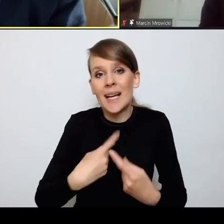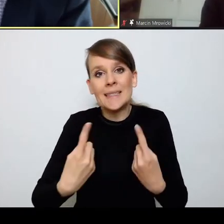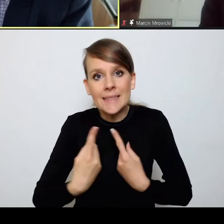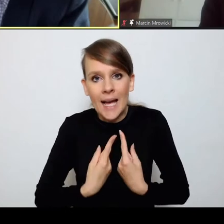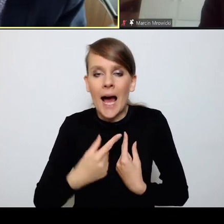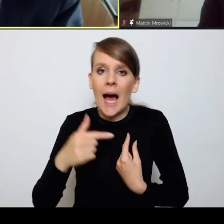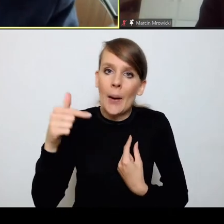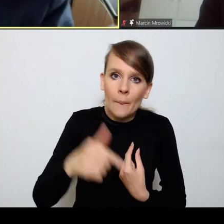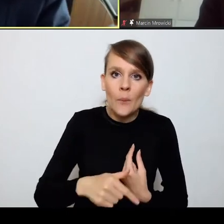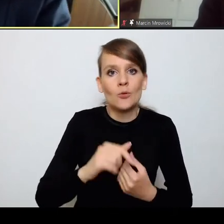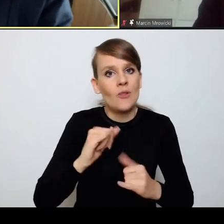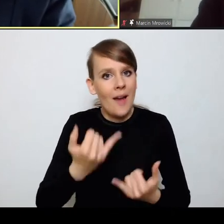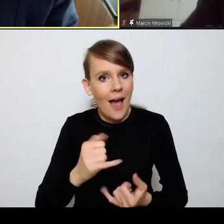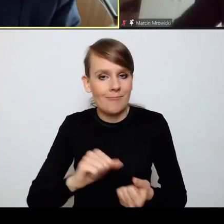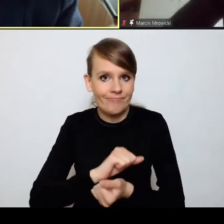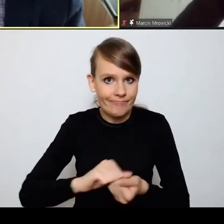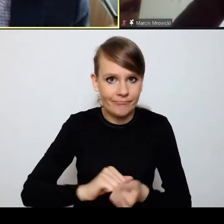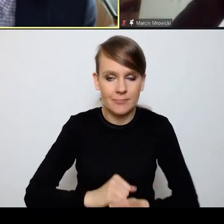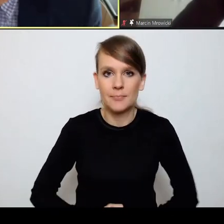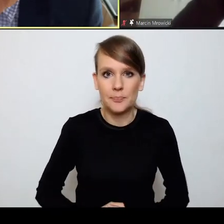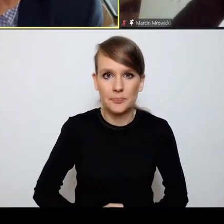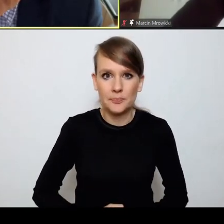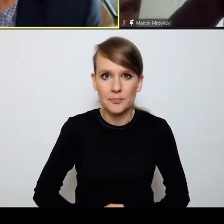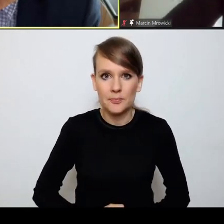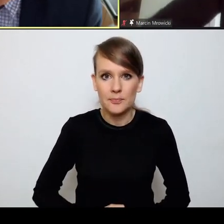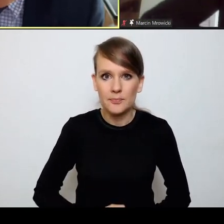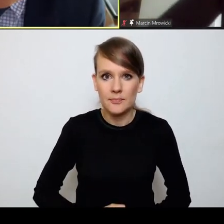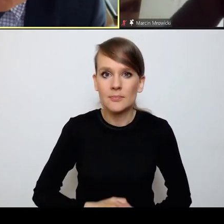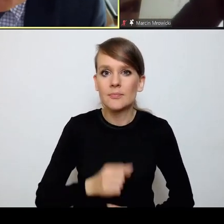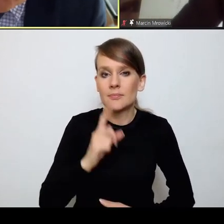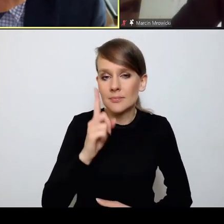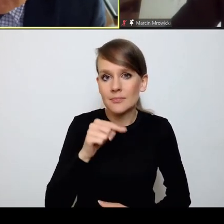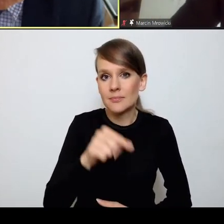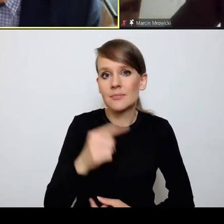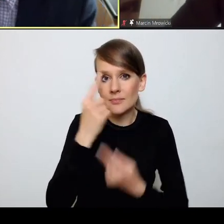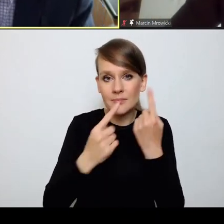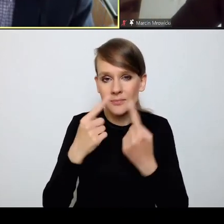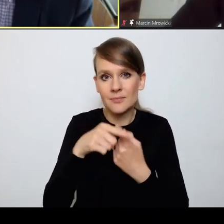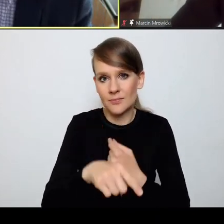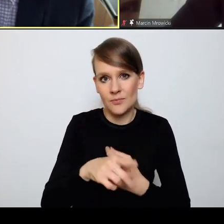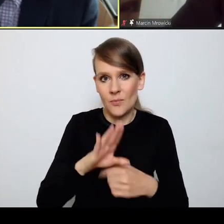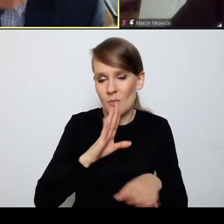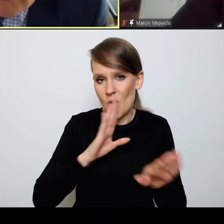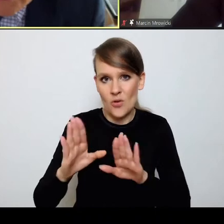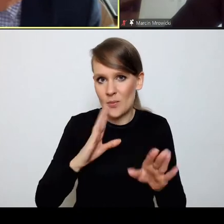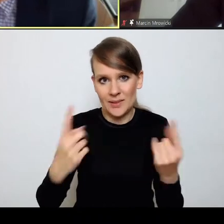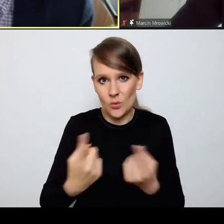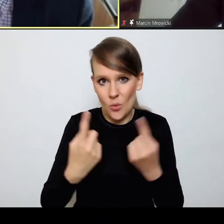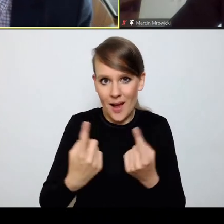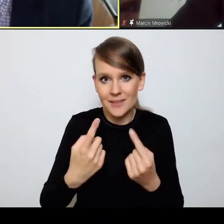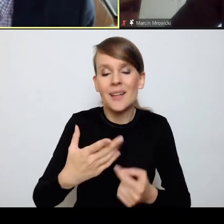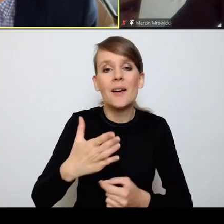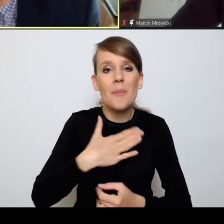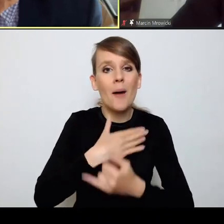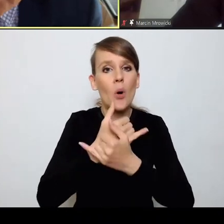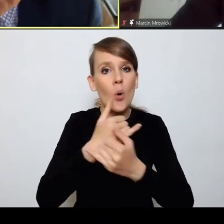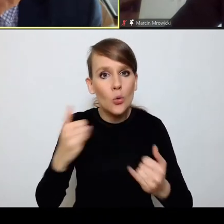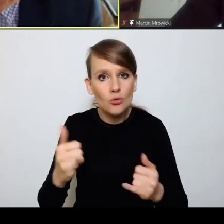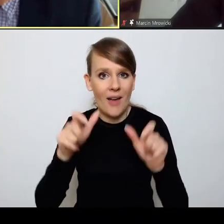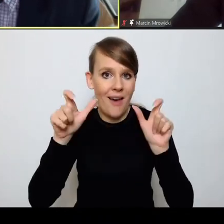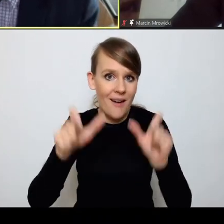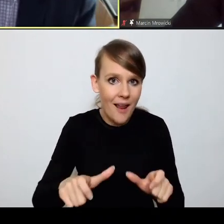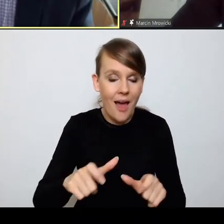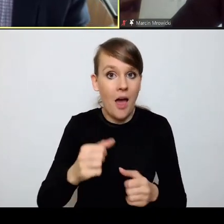tą organizacją. Ale to jest jakby refleks tej samej prawidłowości, że my mamy różne reżimy, bardziej lub mniej